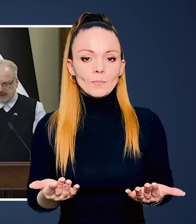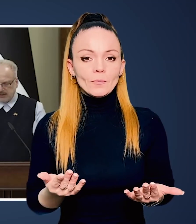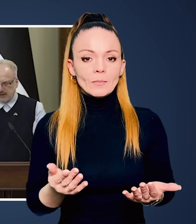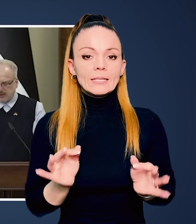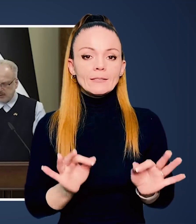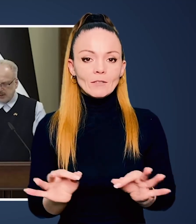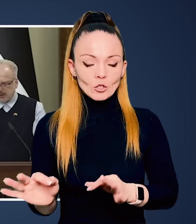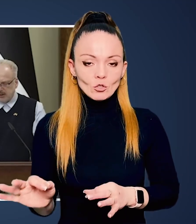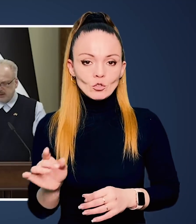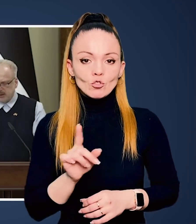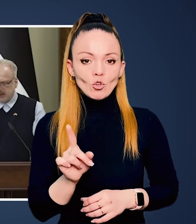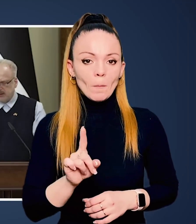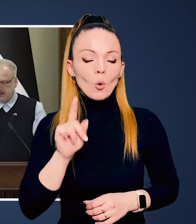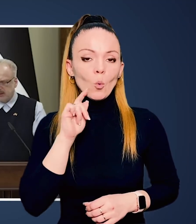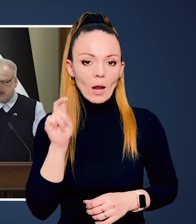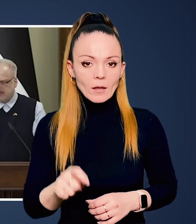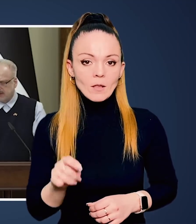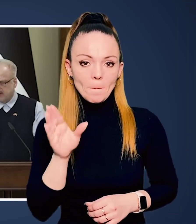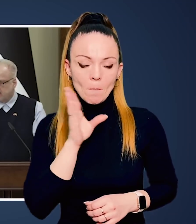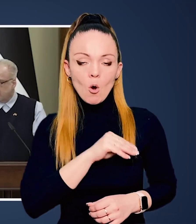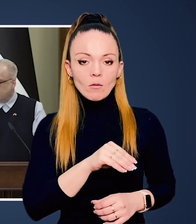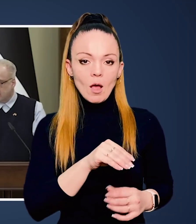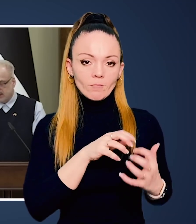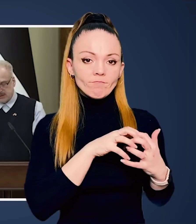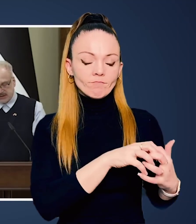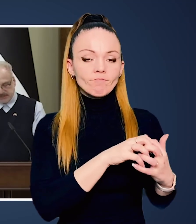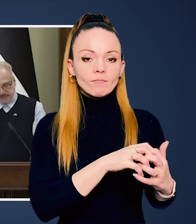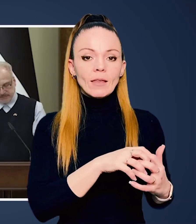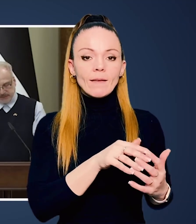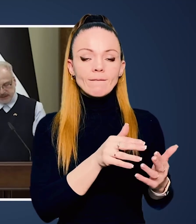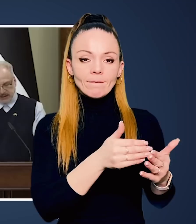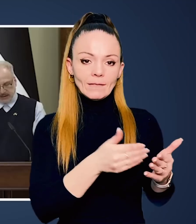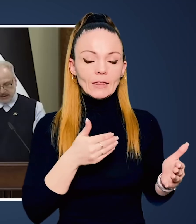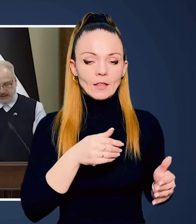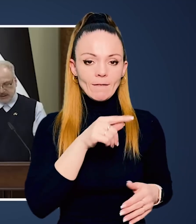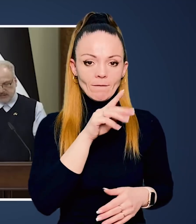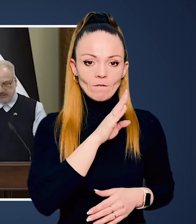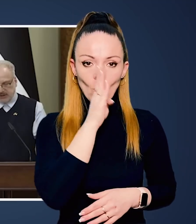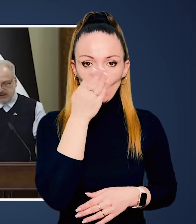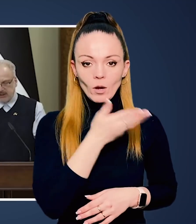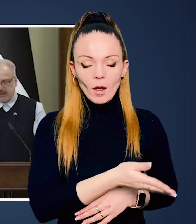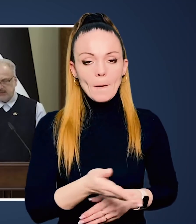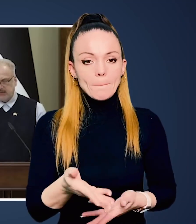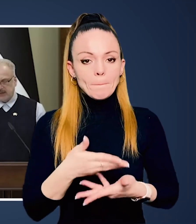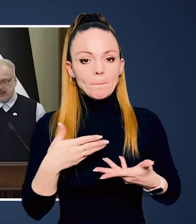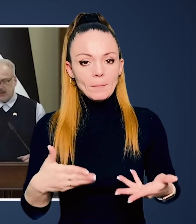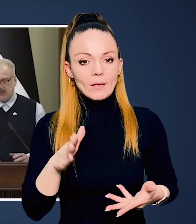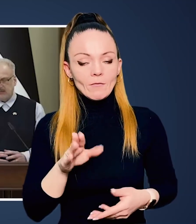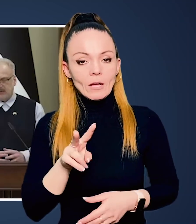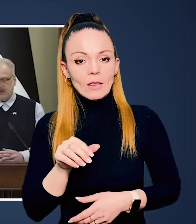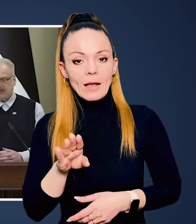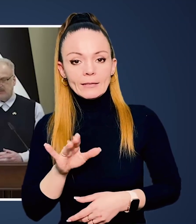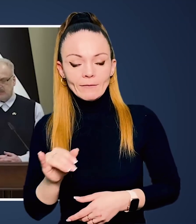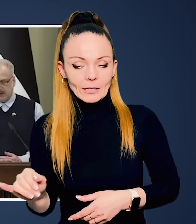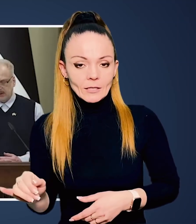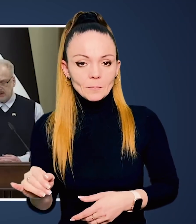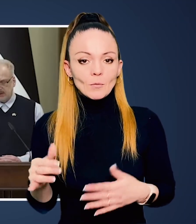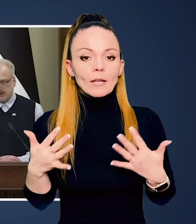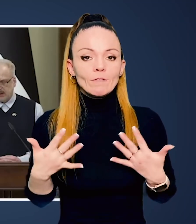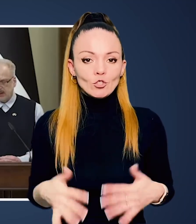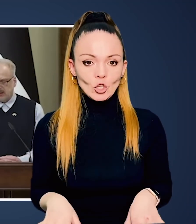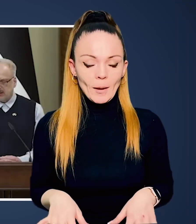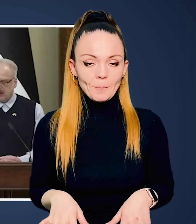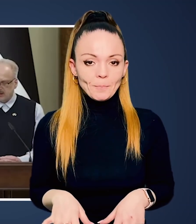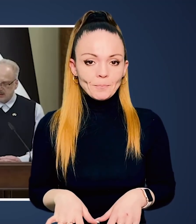зброєю, звісно, щоб Україна могла оборонитися від ворога. Ми в Латвії